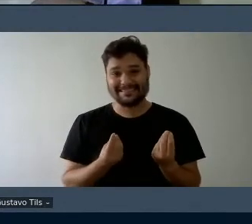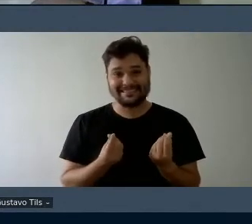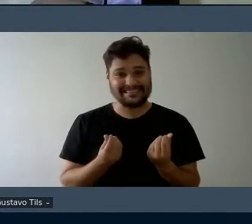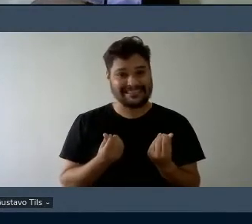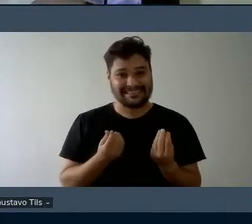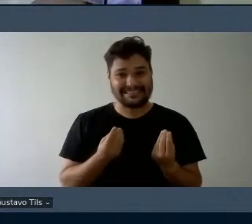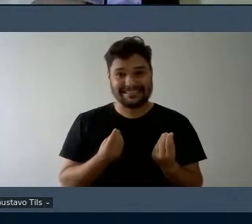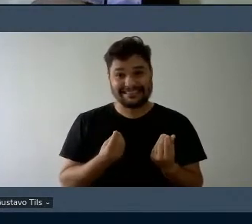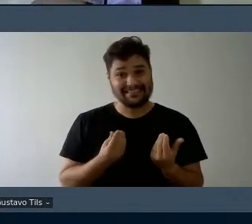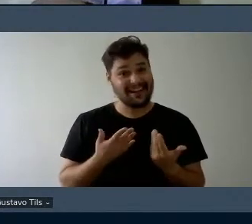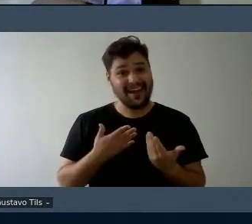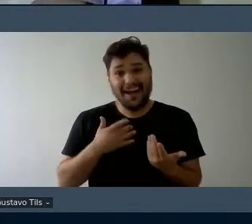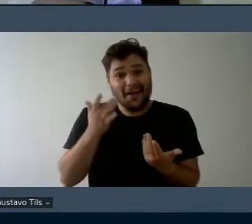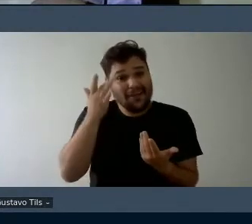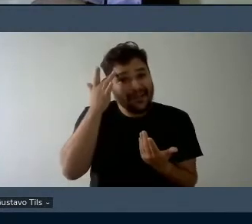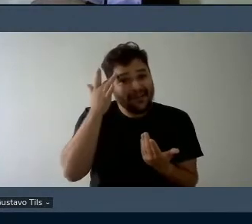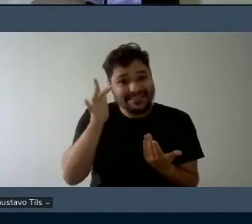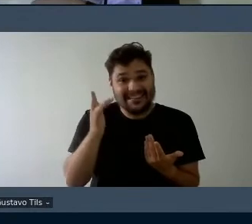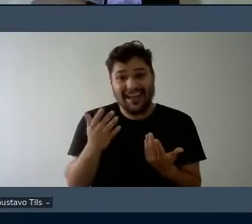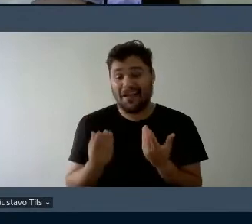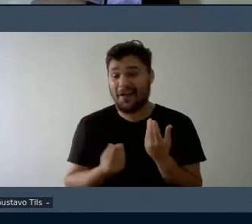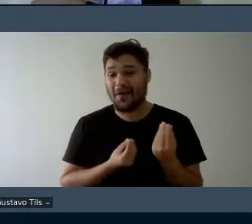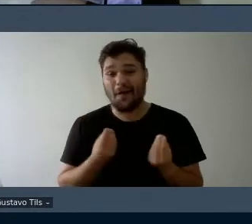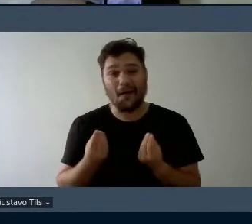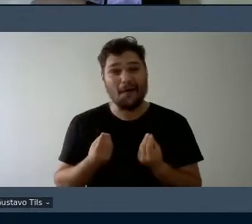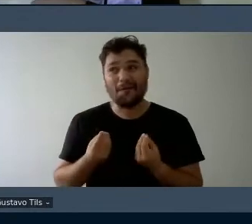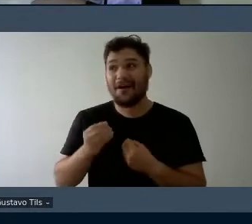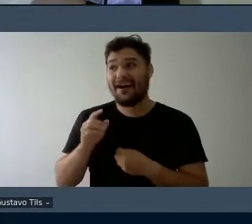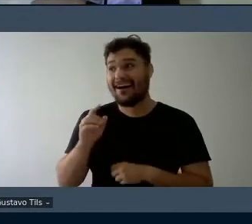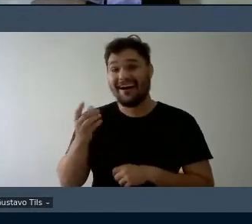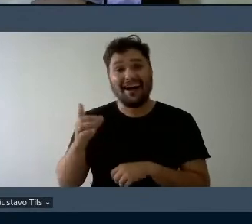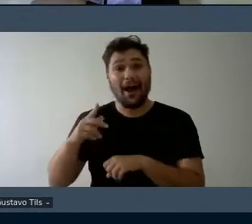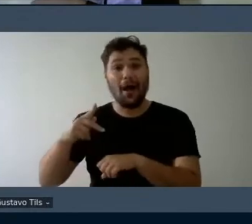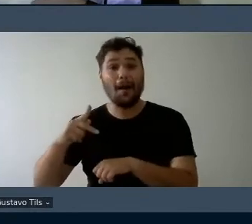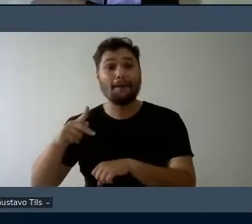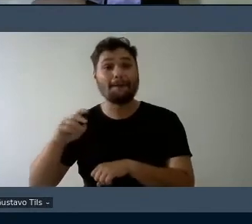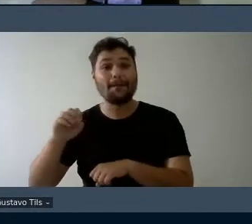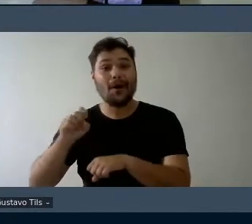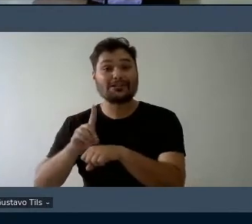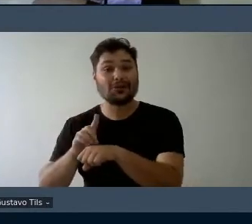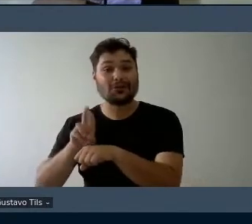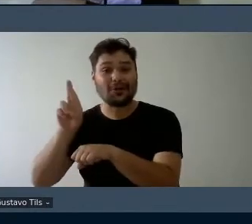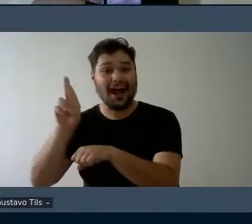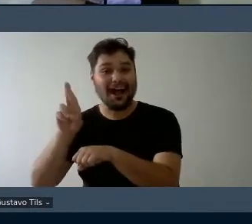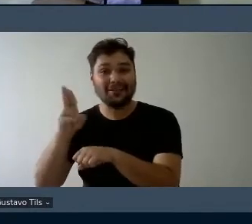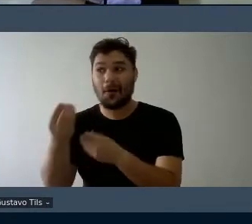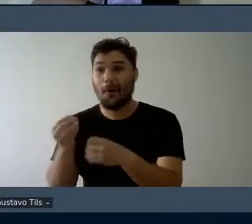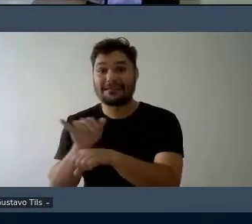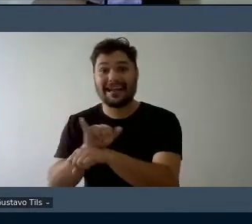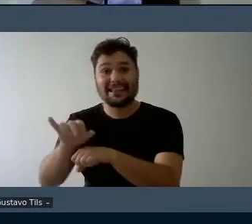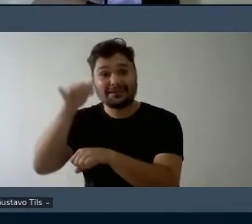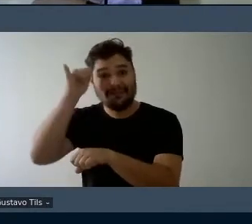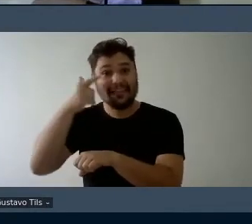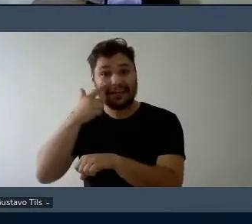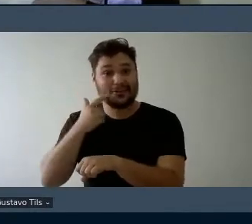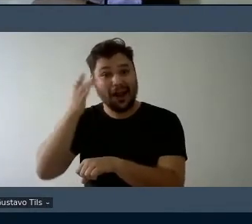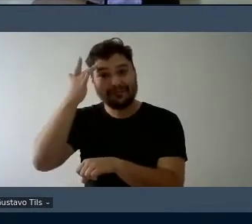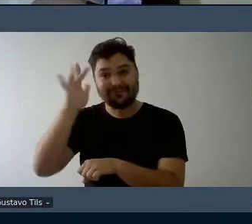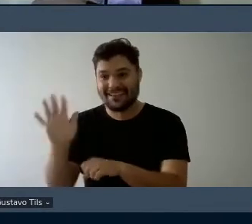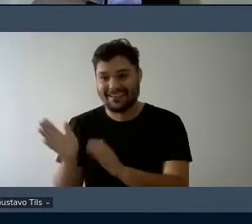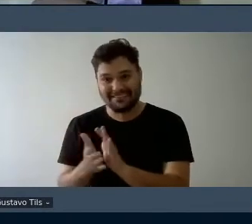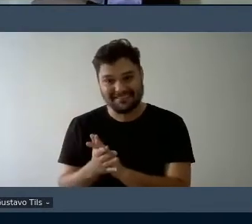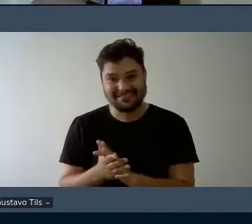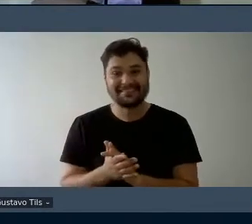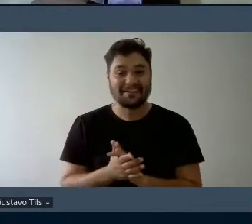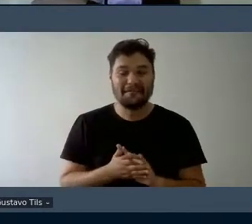eu não sei qual vai ser a estratégia da próxima vez porque eu já vi aqui, né? então é muito simbólico ter minha defesa